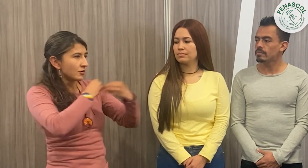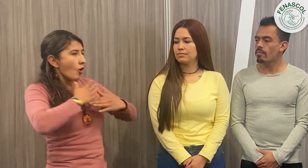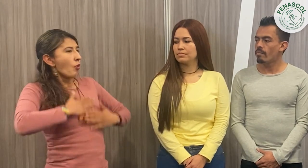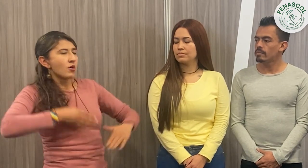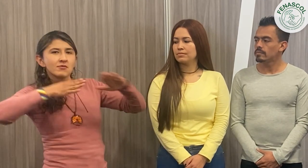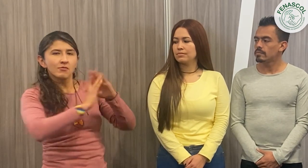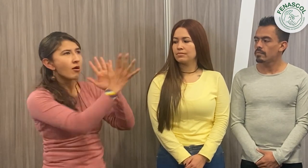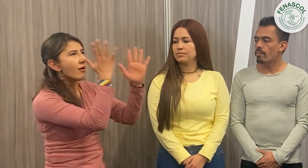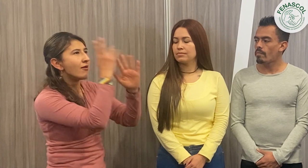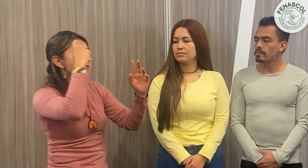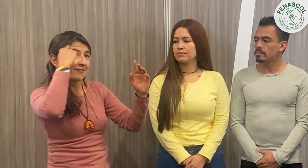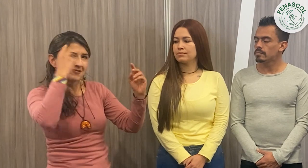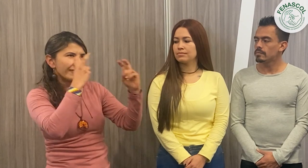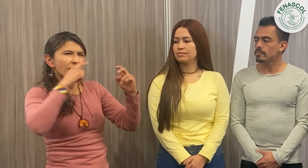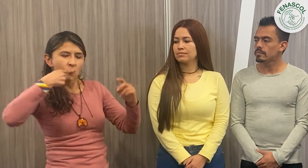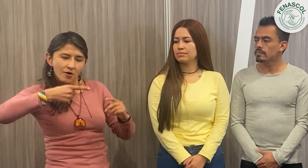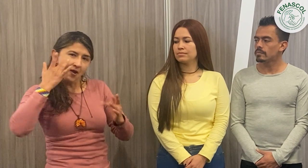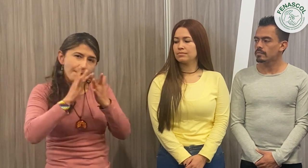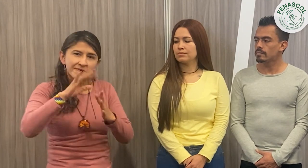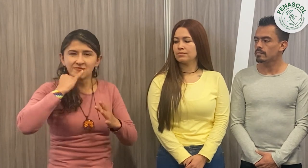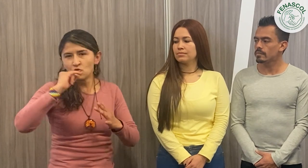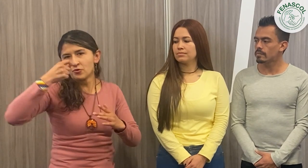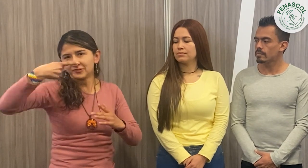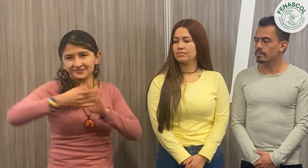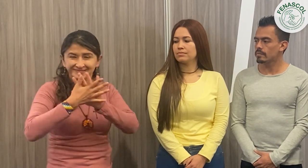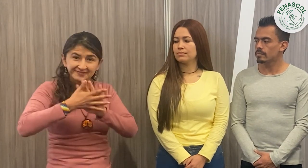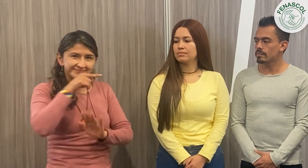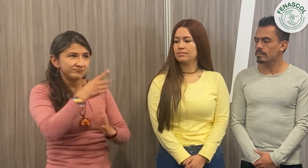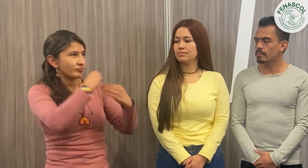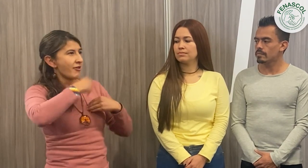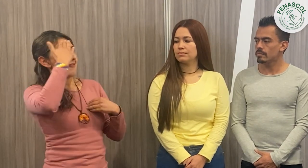este conocimiento en su propia lengua, para la comunidad sorda. Y pues se pueden identificar con él.